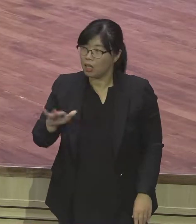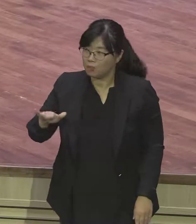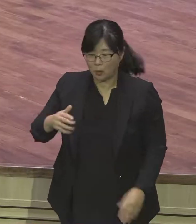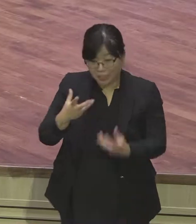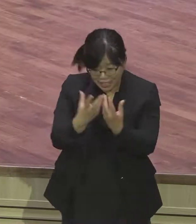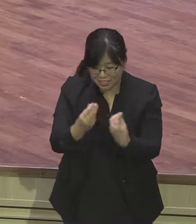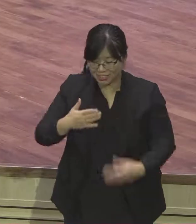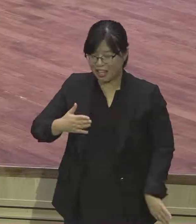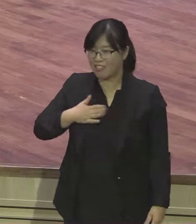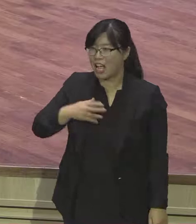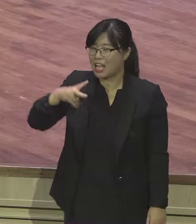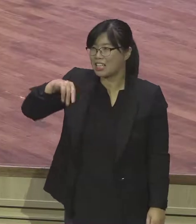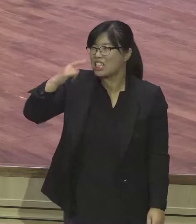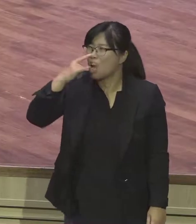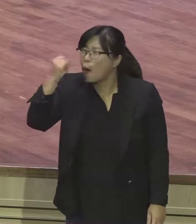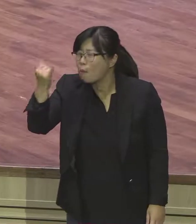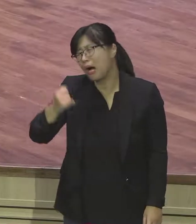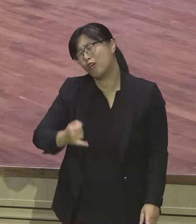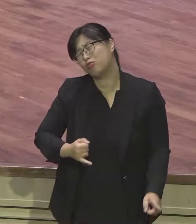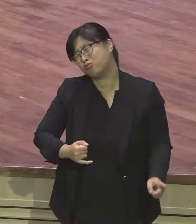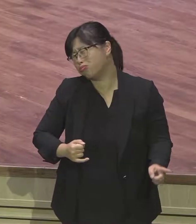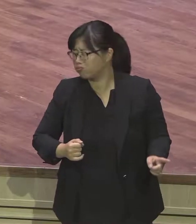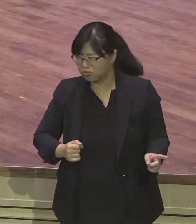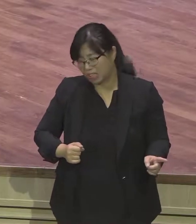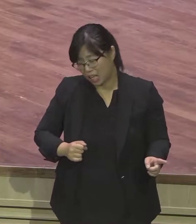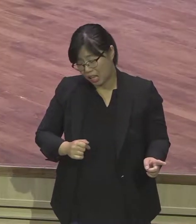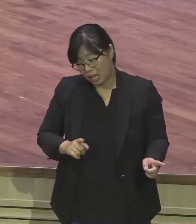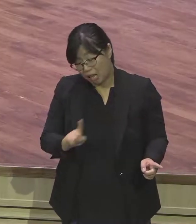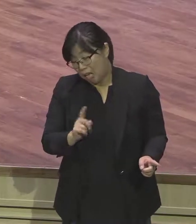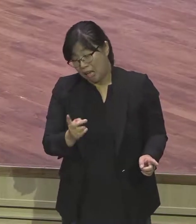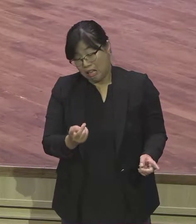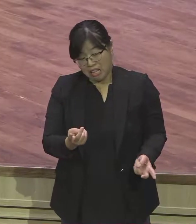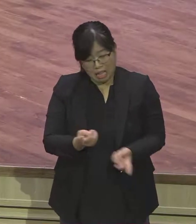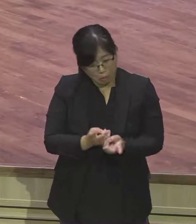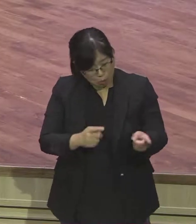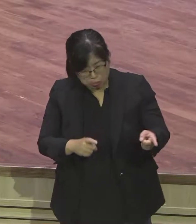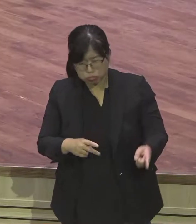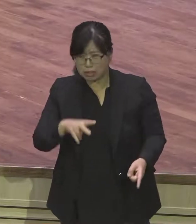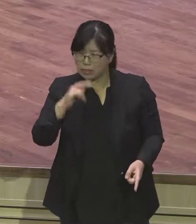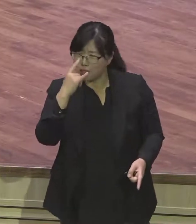죽겠어 내 십자가입니다 시어머니는 물어봐 내 맨대로가 십자가 서로 십자가 해